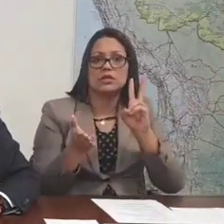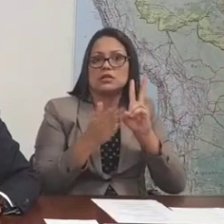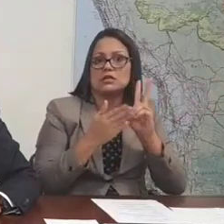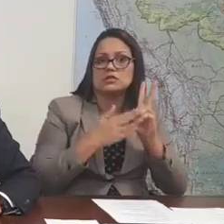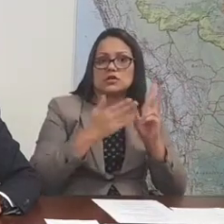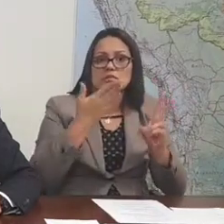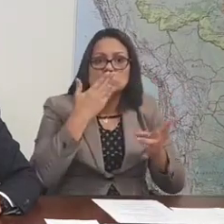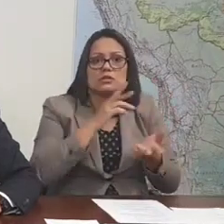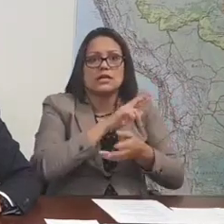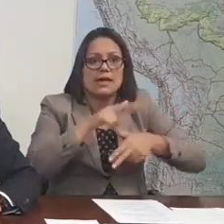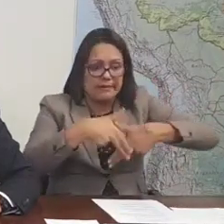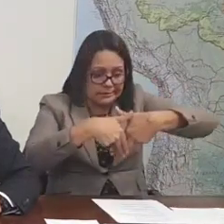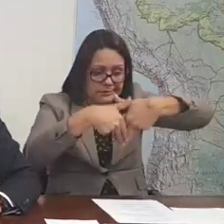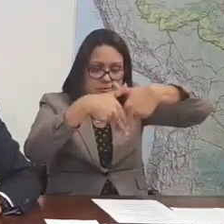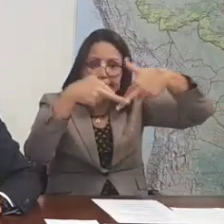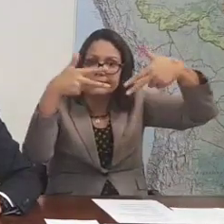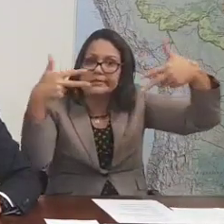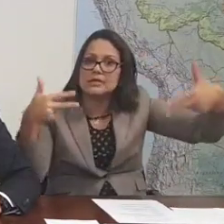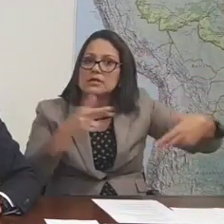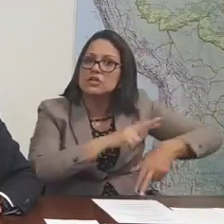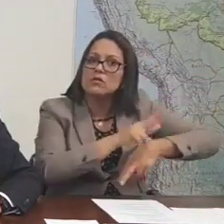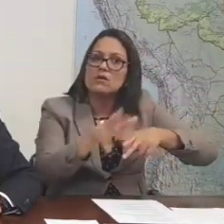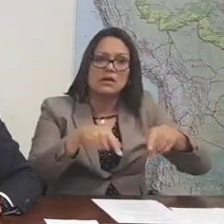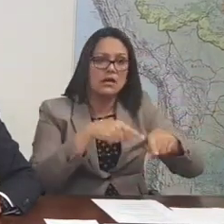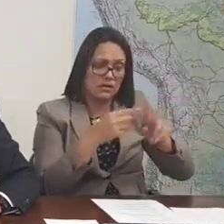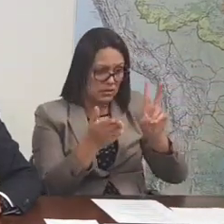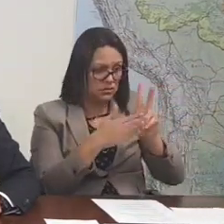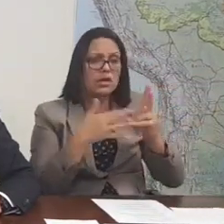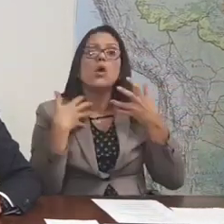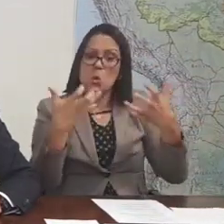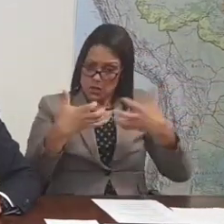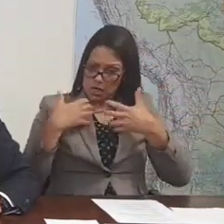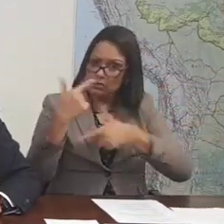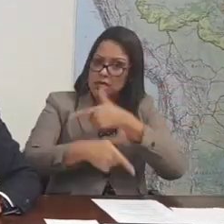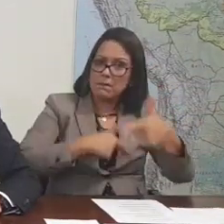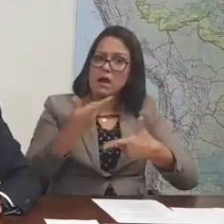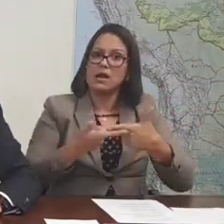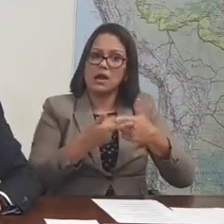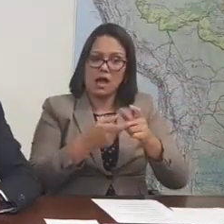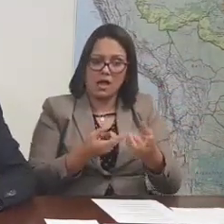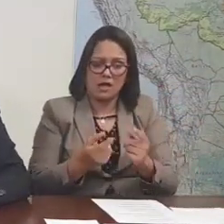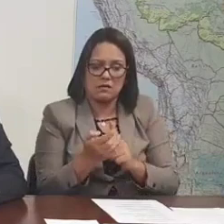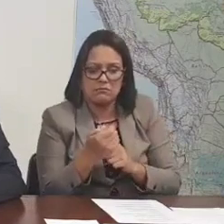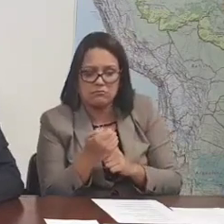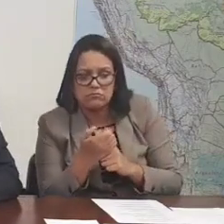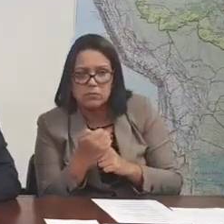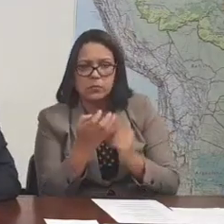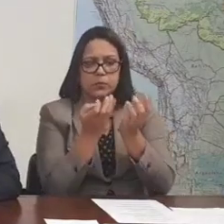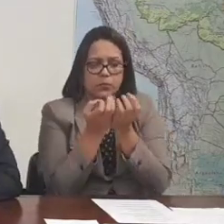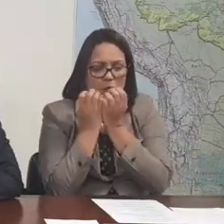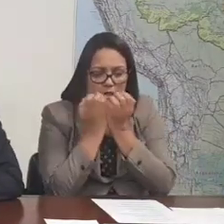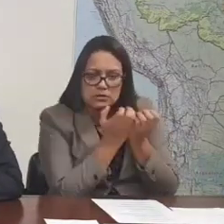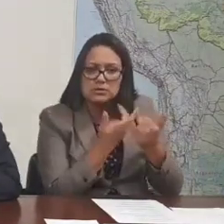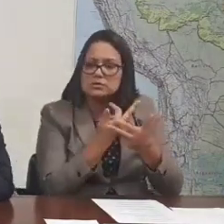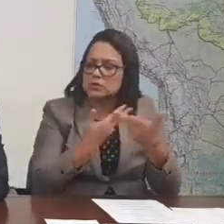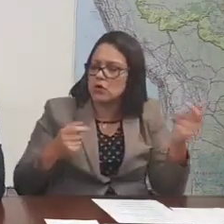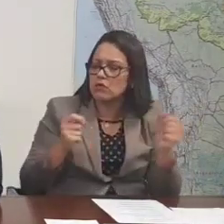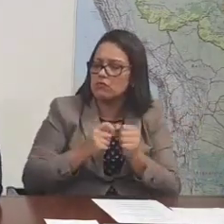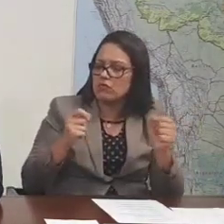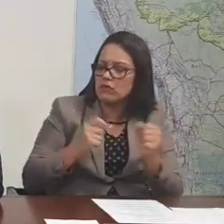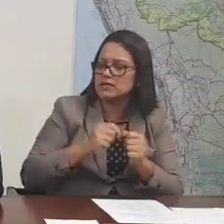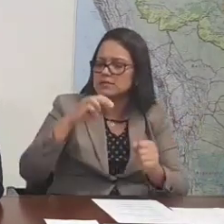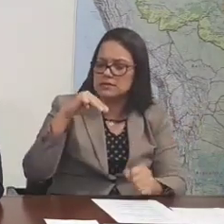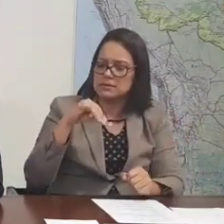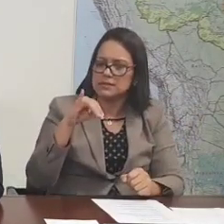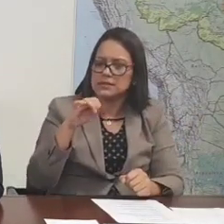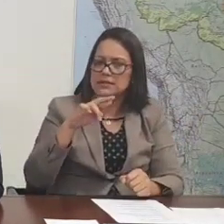onde os índios querem trabalhar, os índios querem produzir, produzir grãos, querem fazer a sua mineração dentro